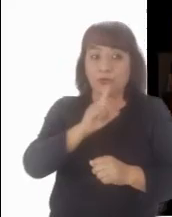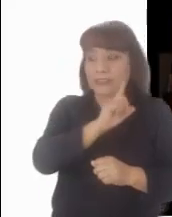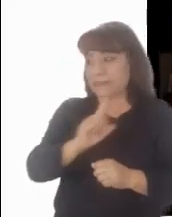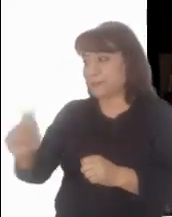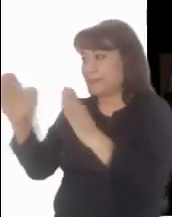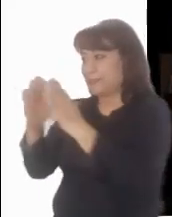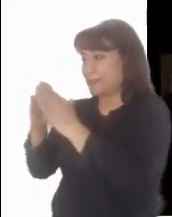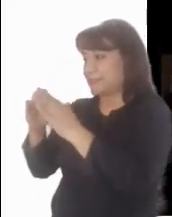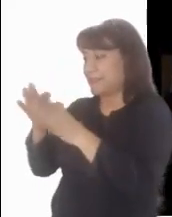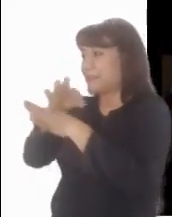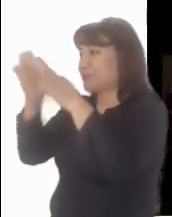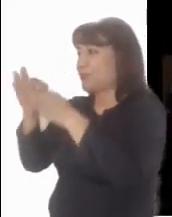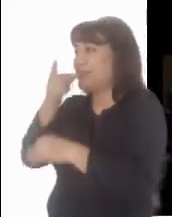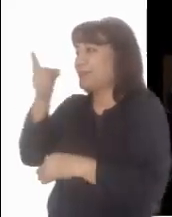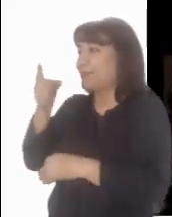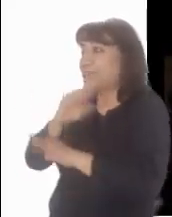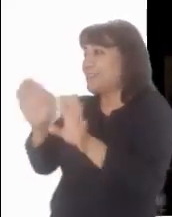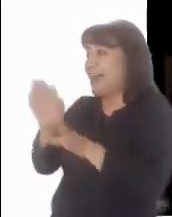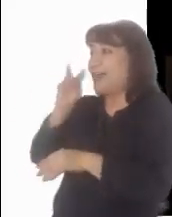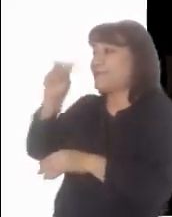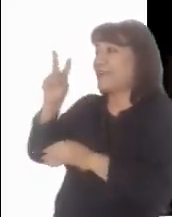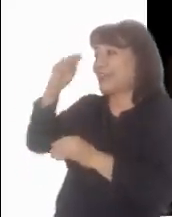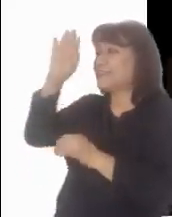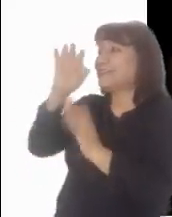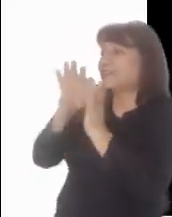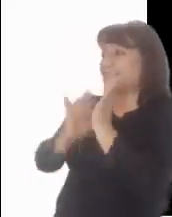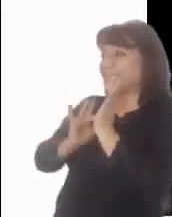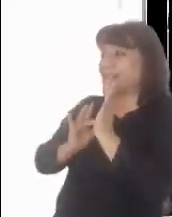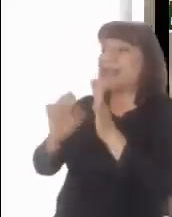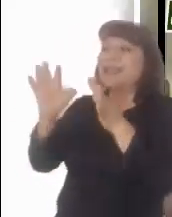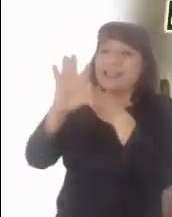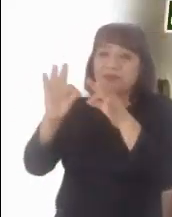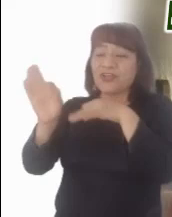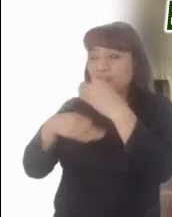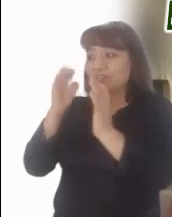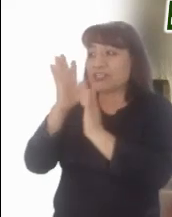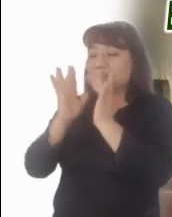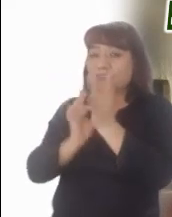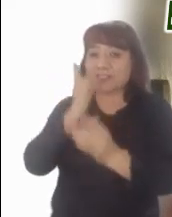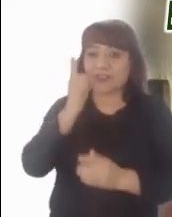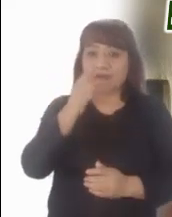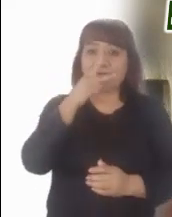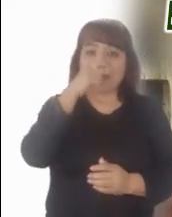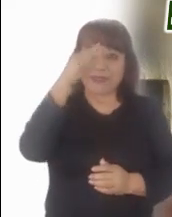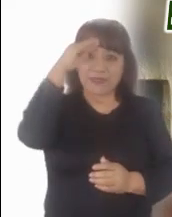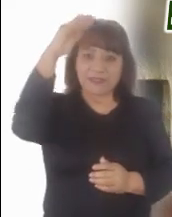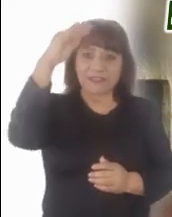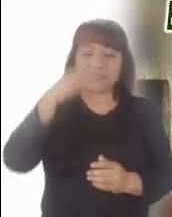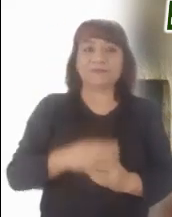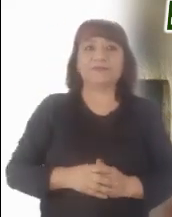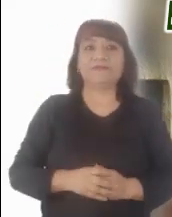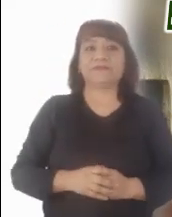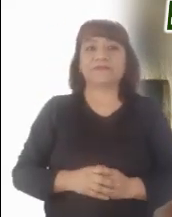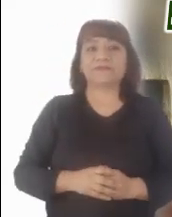discípulos y les anunció, He visto al Señor. Y les contó lo que Jesús le había dicho, Palabra